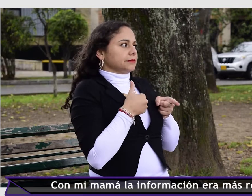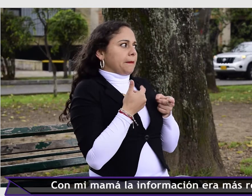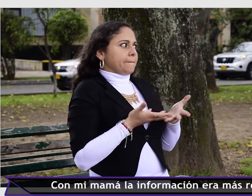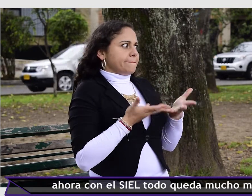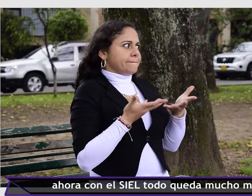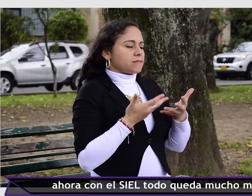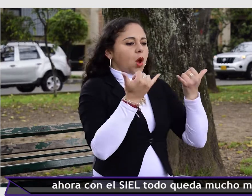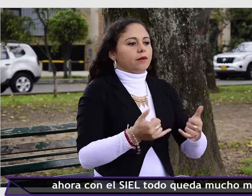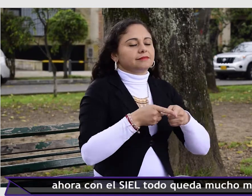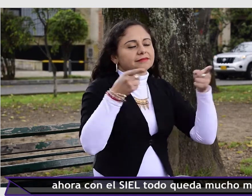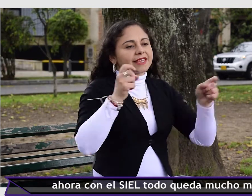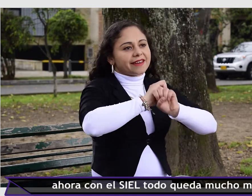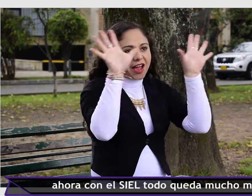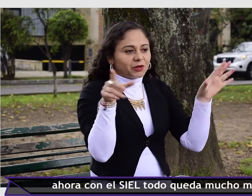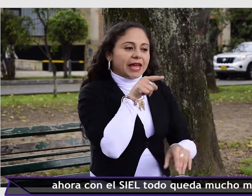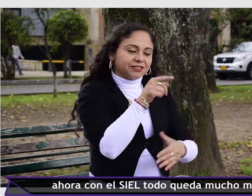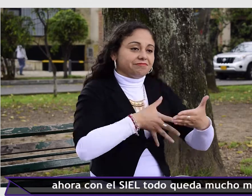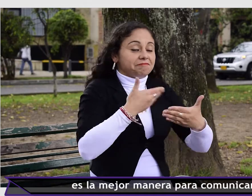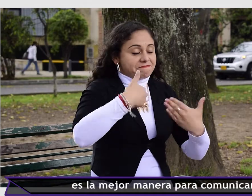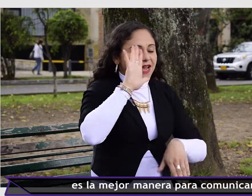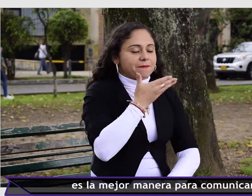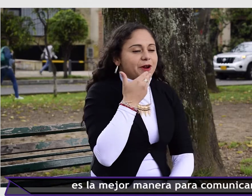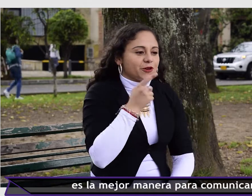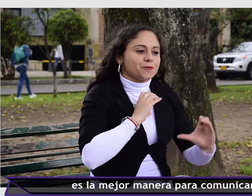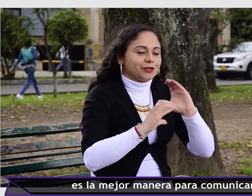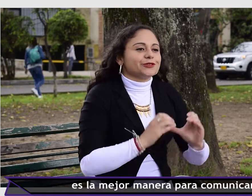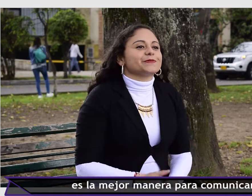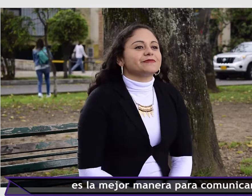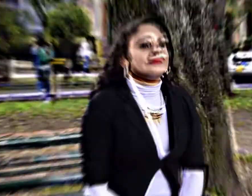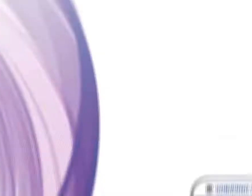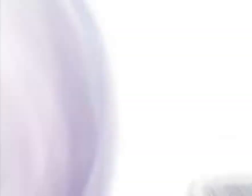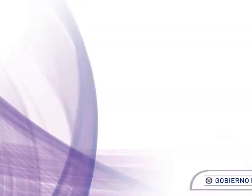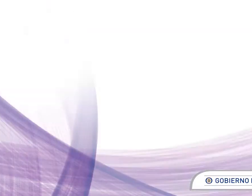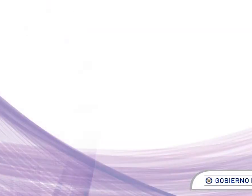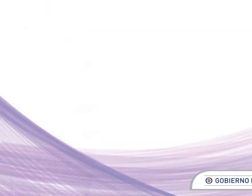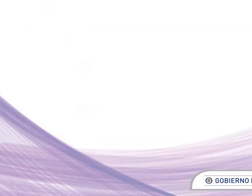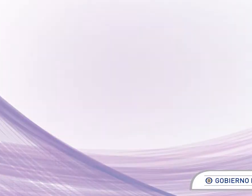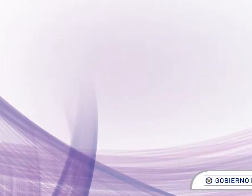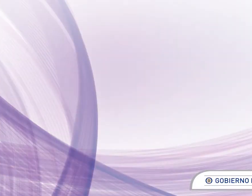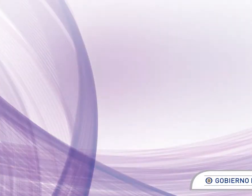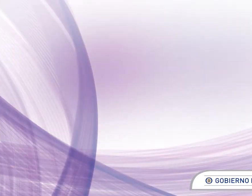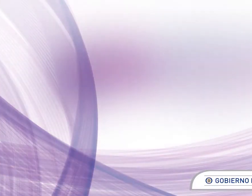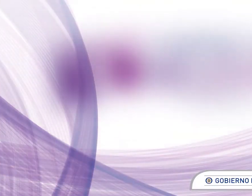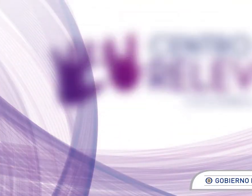Ahora con el Ciel todo queda mucho más claro. Claro, es la mejor manera para comunicarnos. Música Música